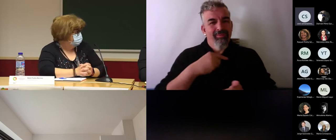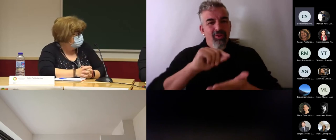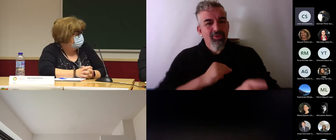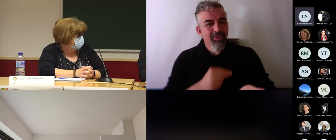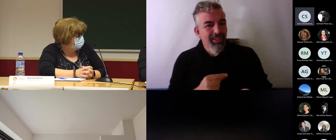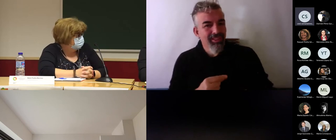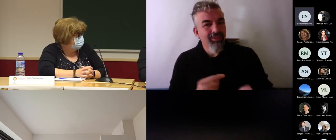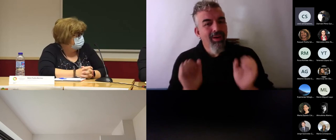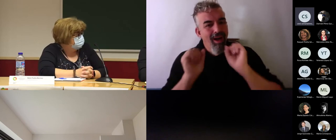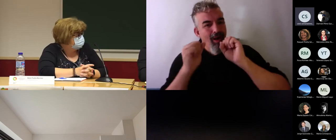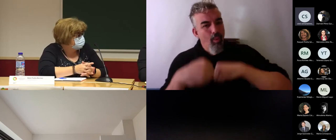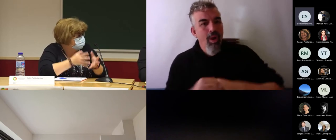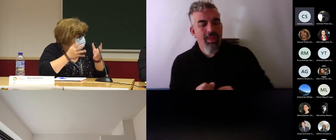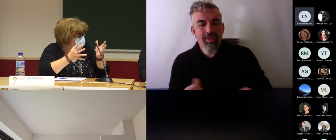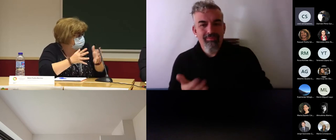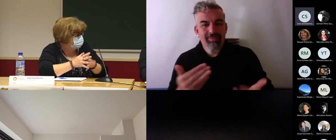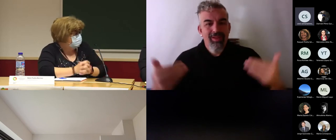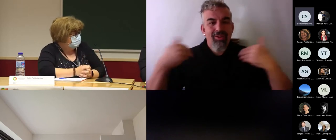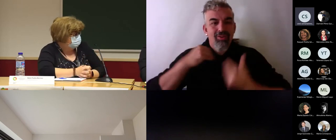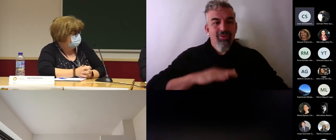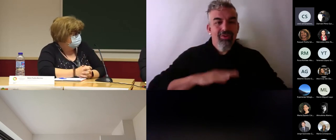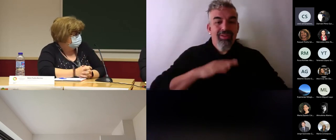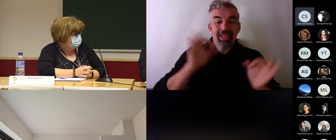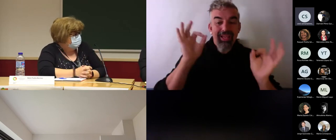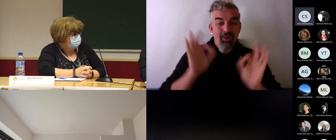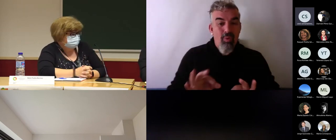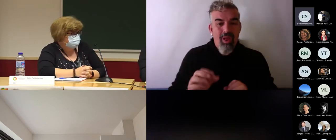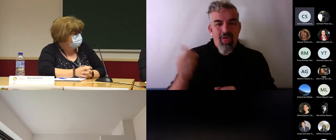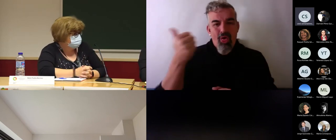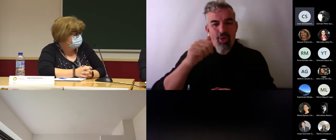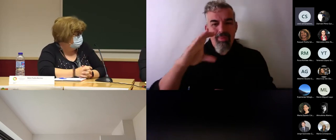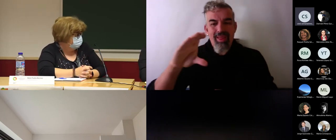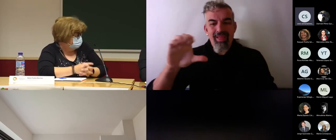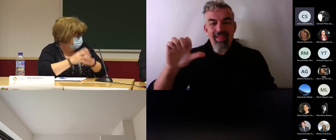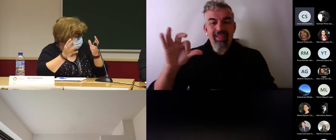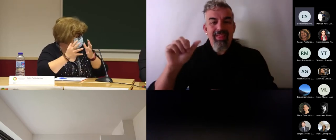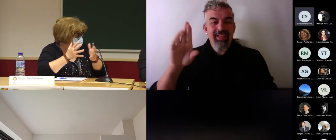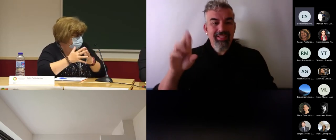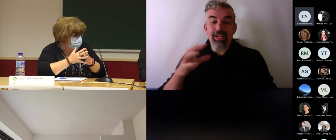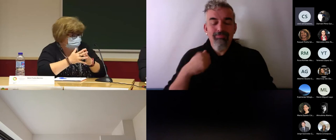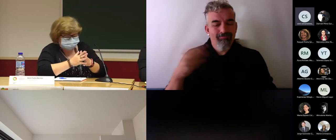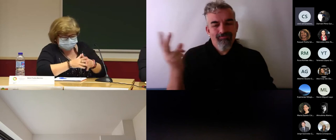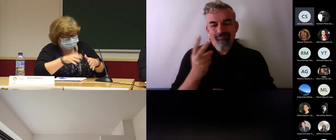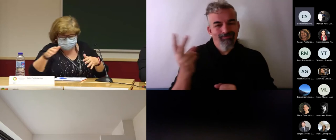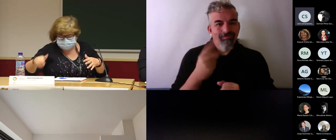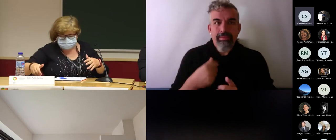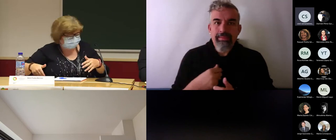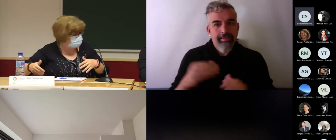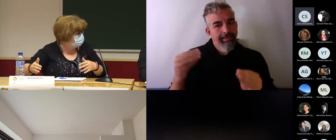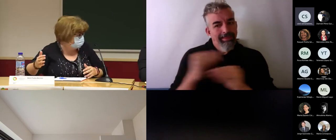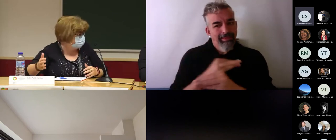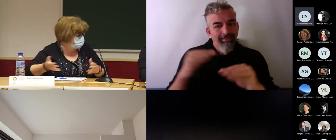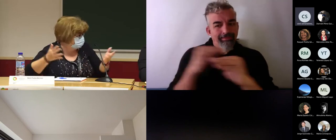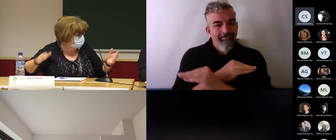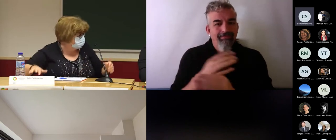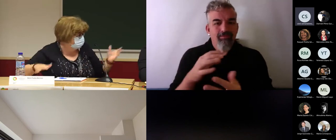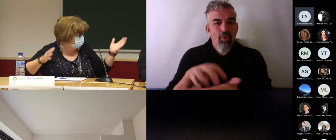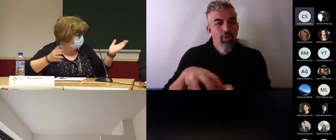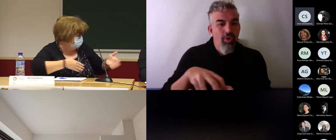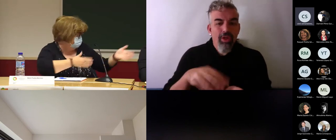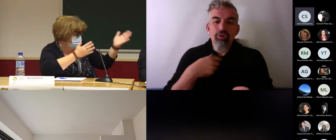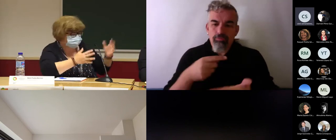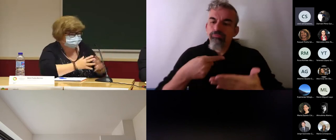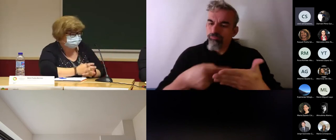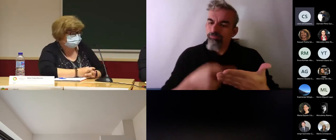No sé, me pasa como con César, que tengo muchos dilemas. Tengo muchos dilemas. Yo he marcado casi todas las cosas,